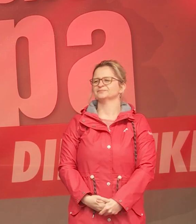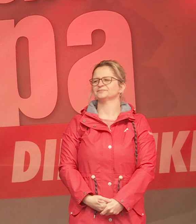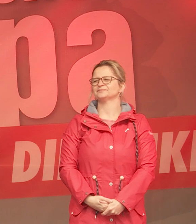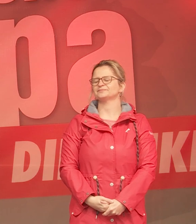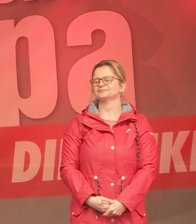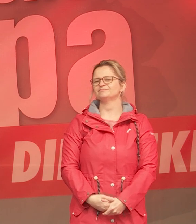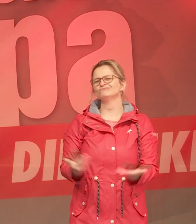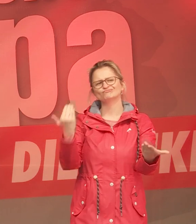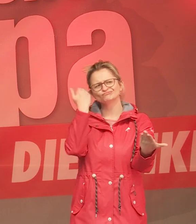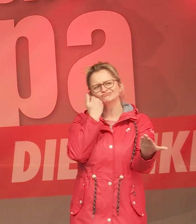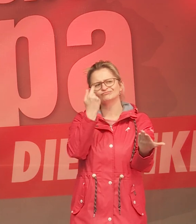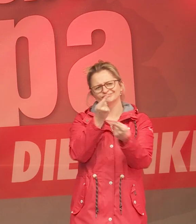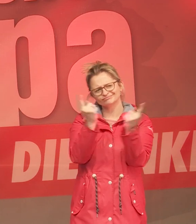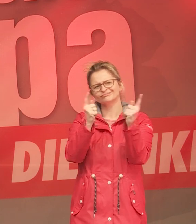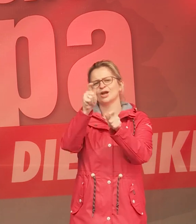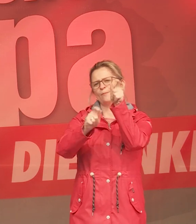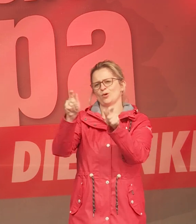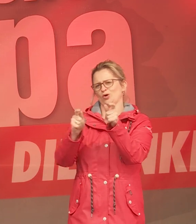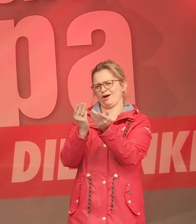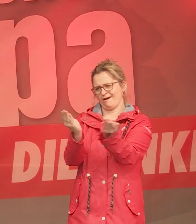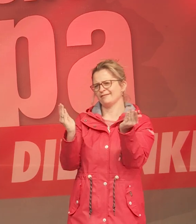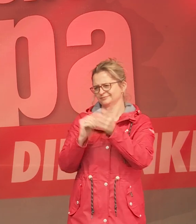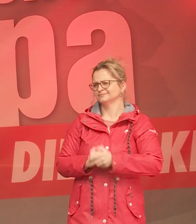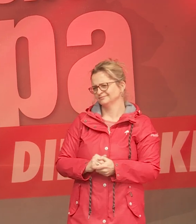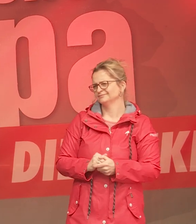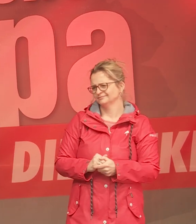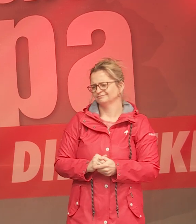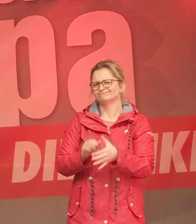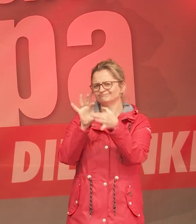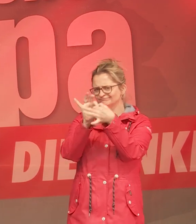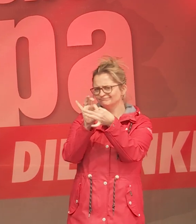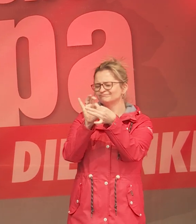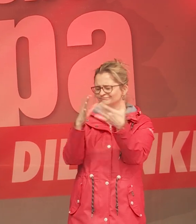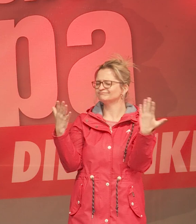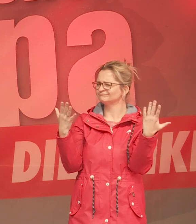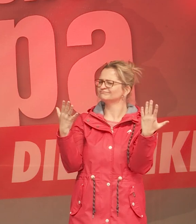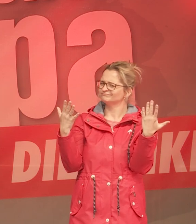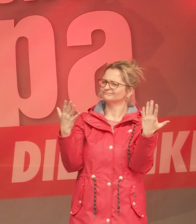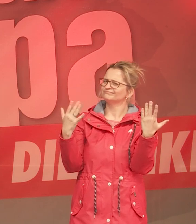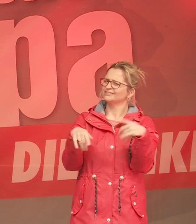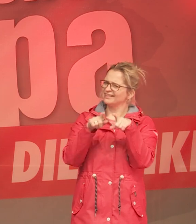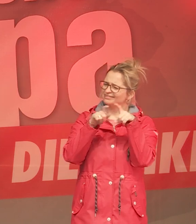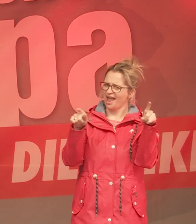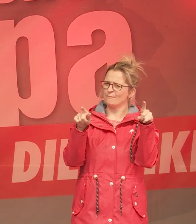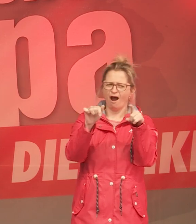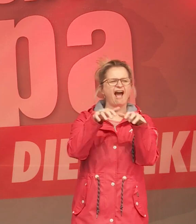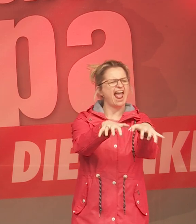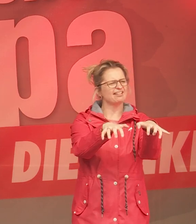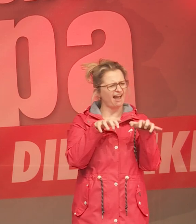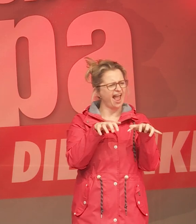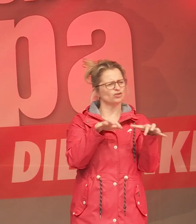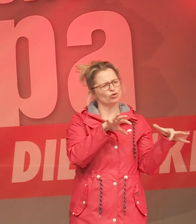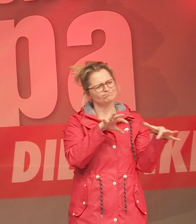Und liebe Bürgerinnen und Bürger, auch dort reden wir über Konzerne, wenn wir gerade über Enteignung reden.